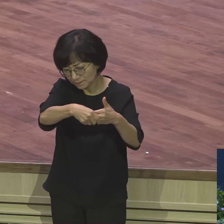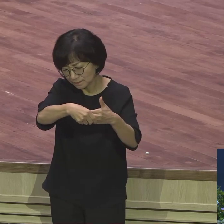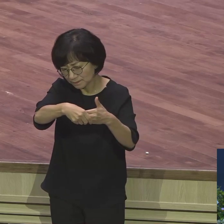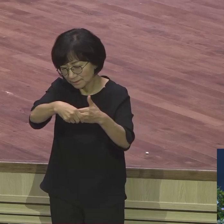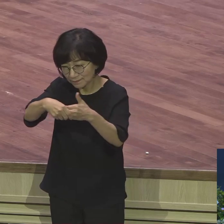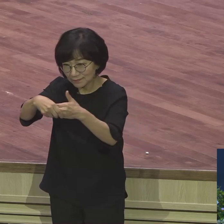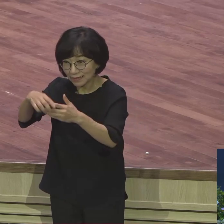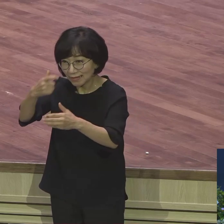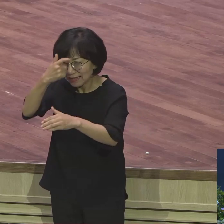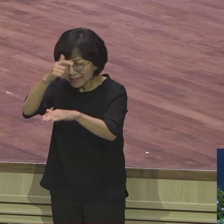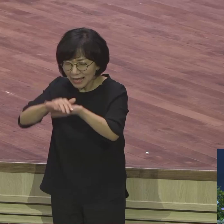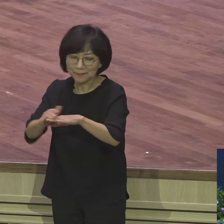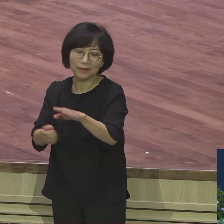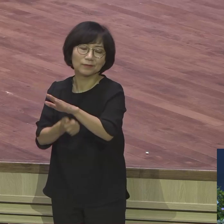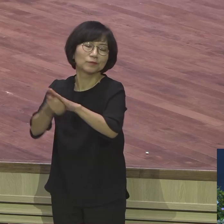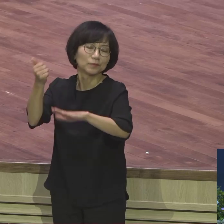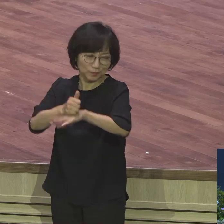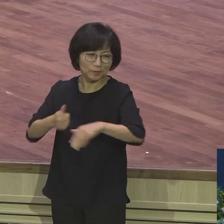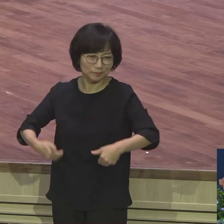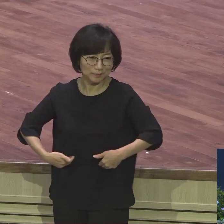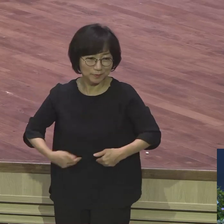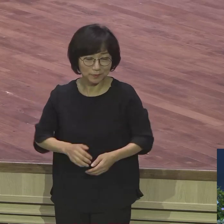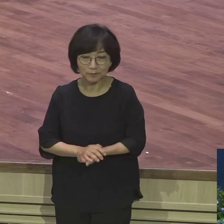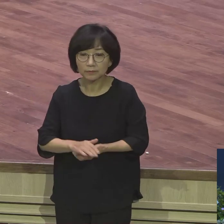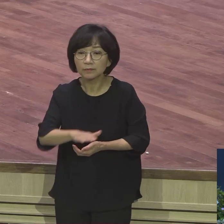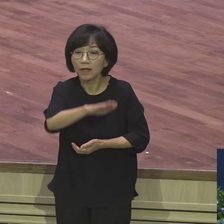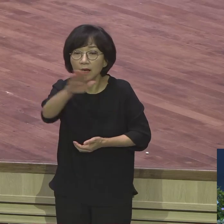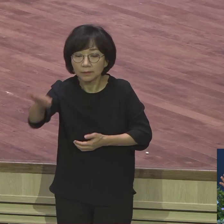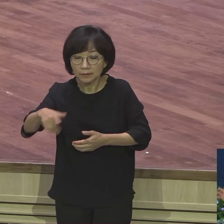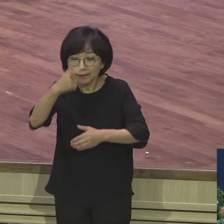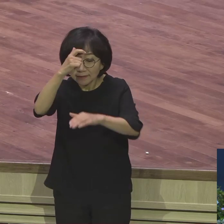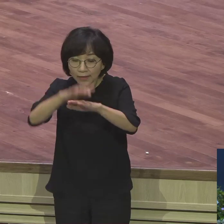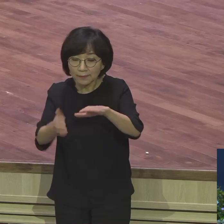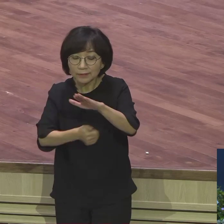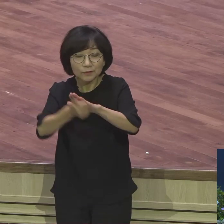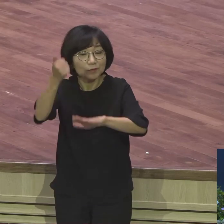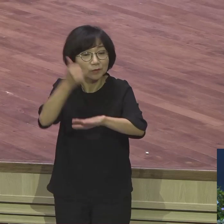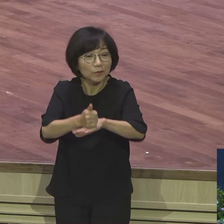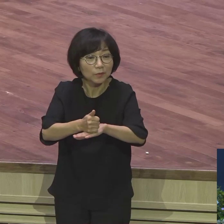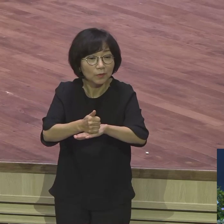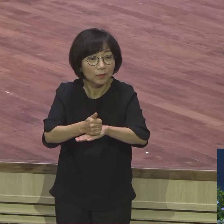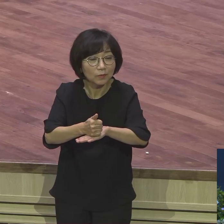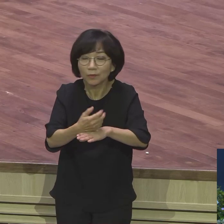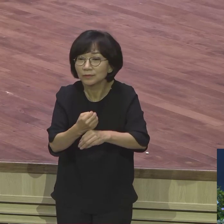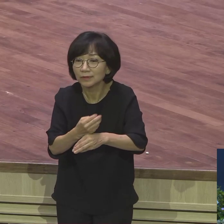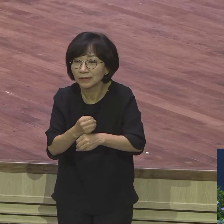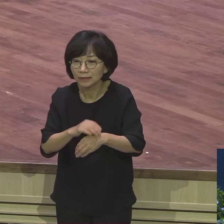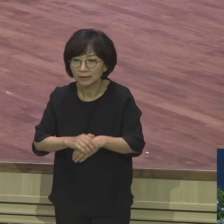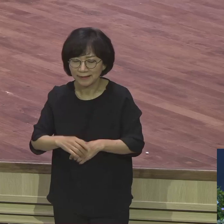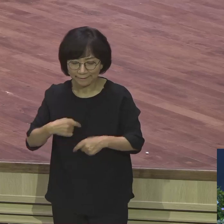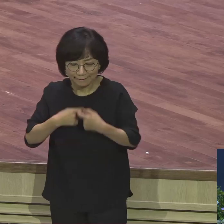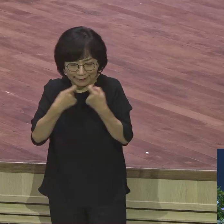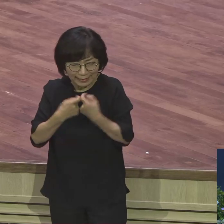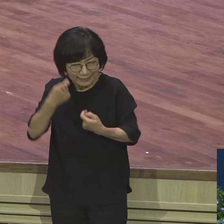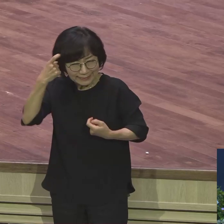단 한 분이라도 있습니까 아무 동기목적 아무 잡생가 다 내려놓고 하나님 앞에 딱